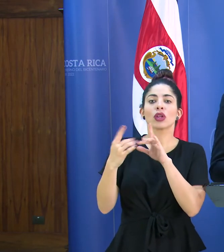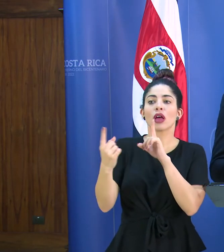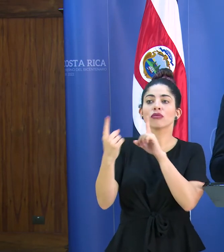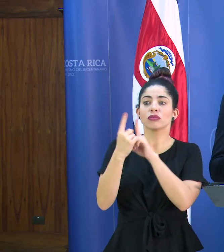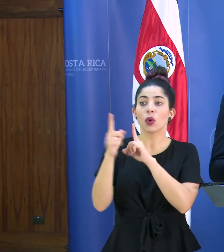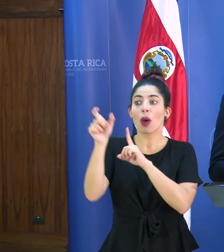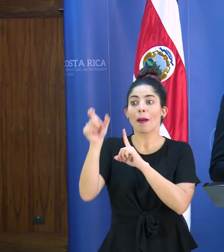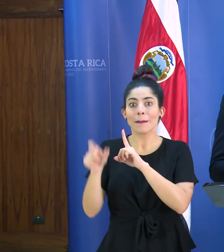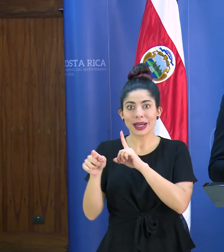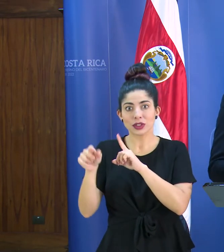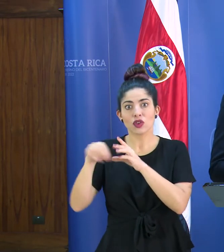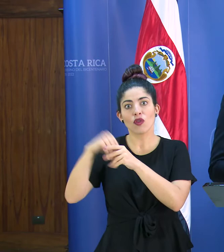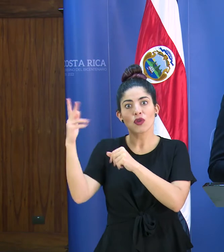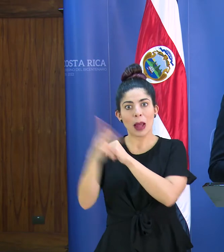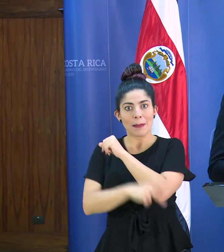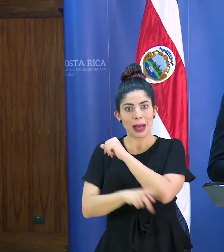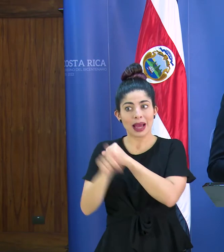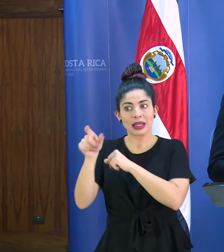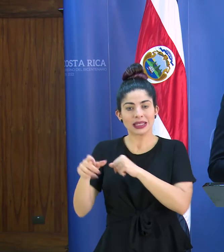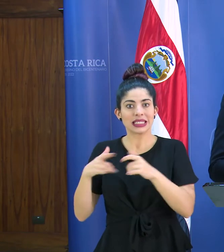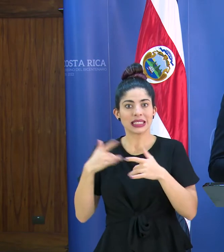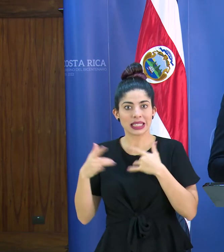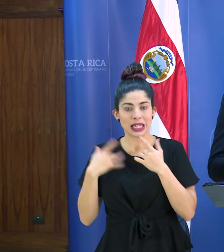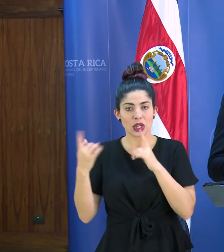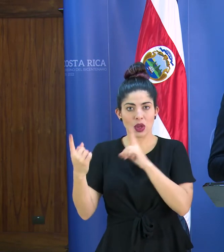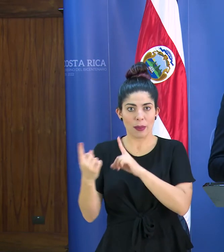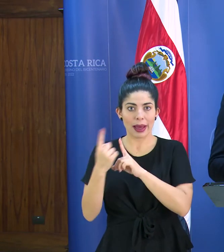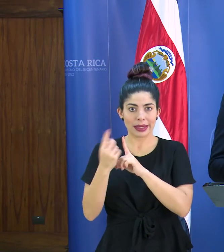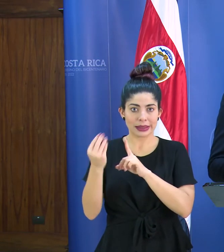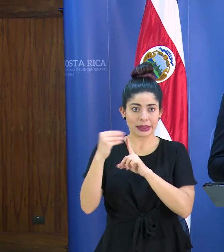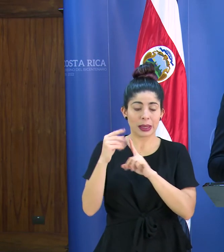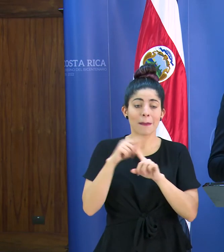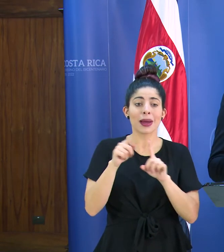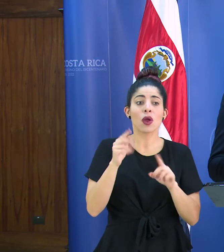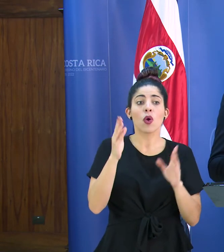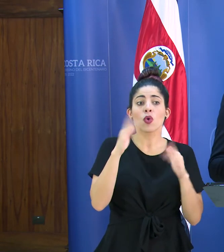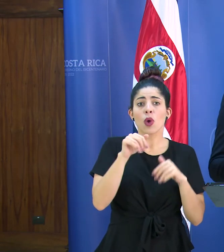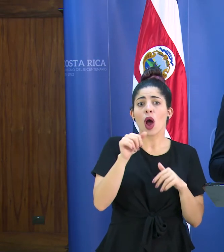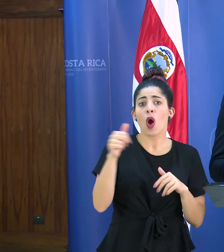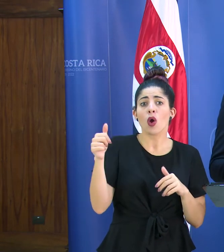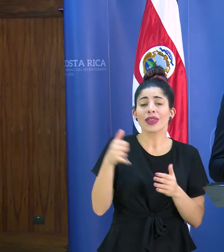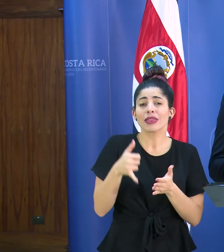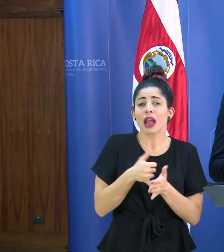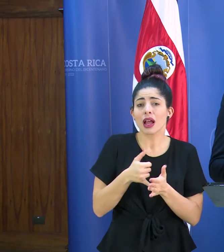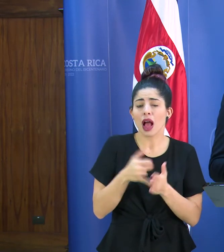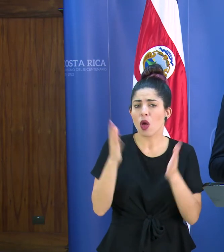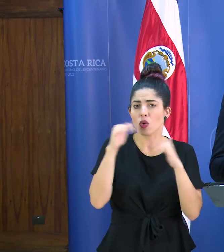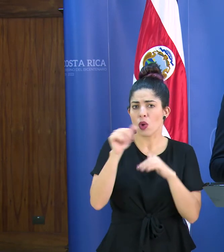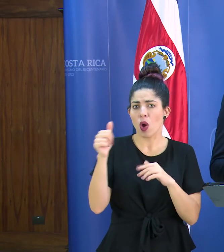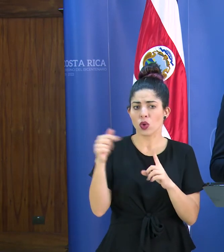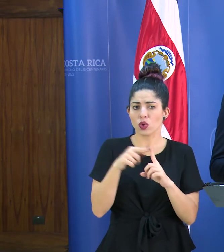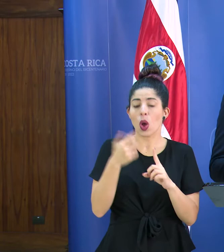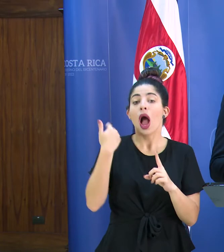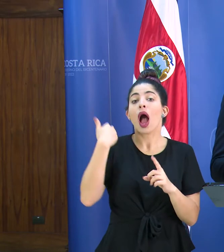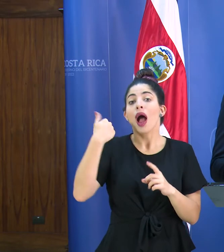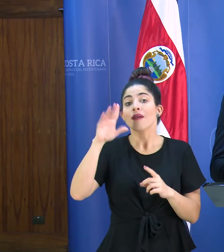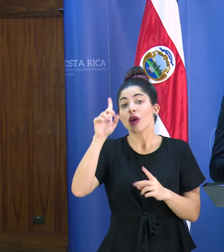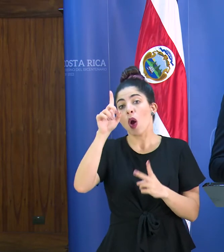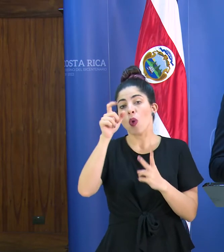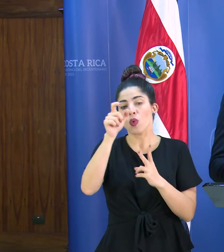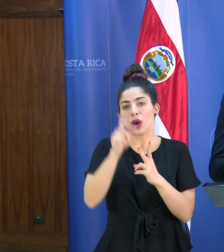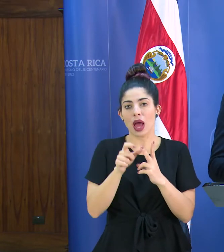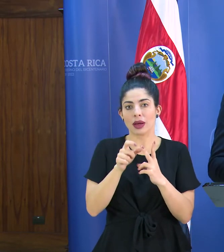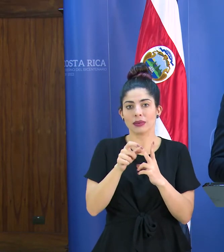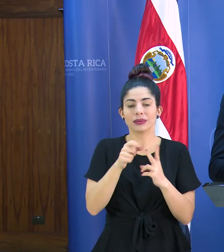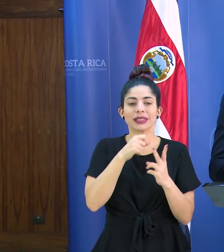otra persona que también venía del exterior que tenía síntomas pero en realidad no tenemos más pacientes en condición crítica había una paciente que estaba con